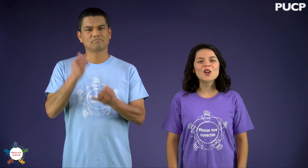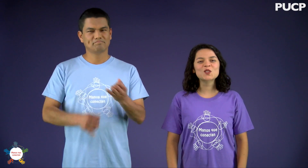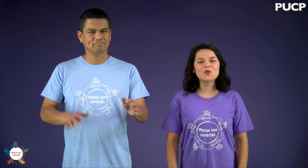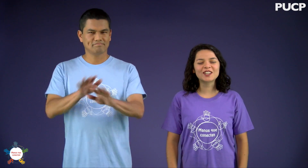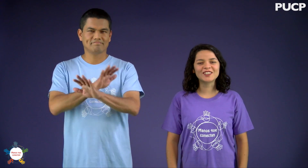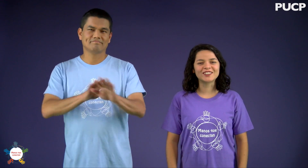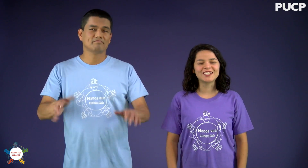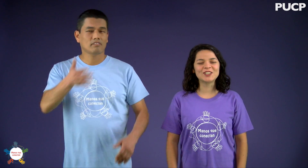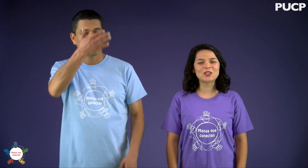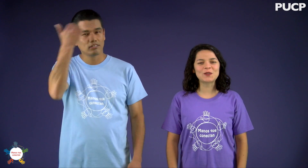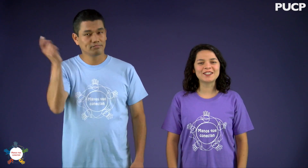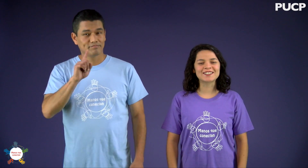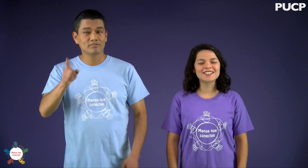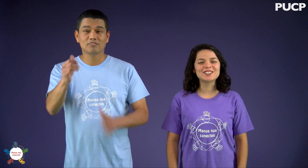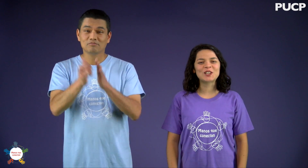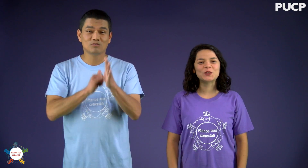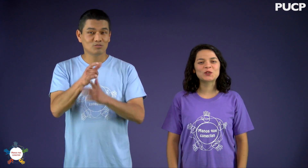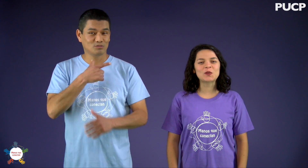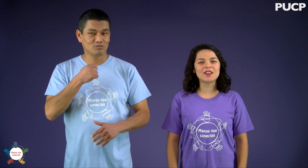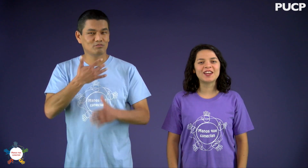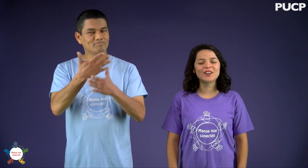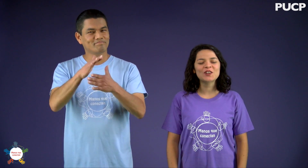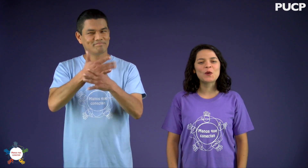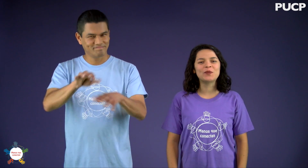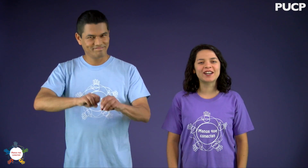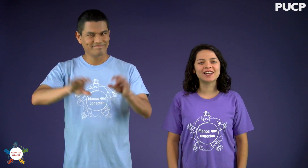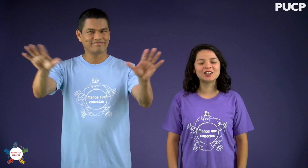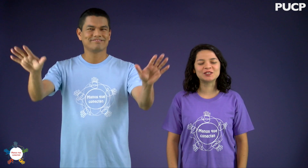Eso fue todo. Y no te olvides, si te gustó el video, compártelo.